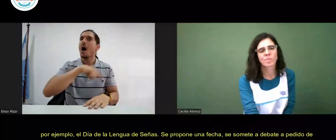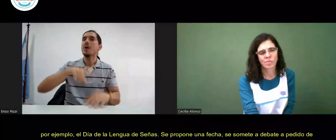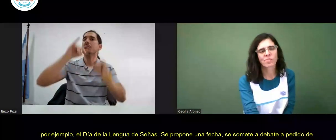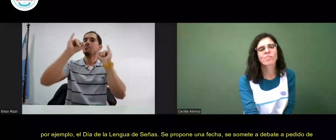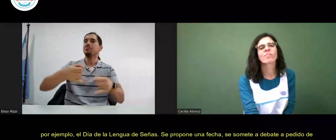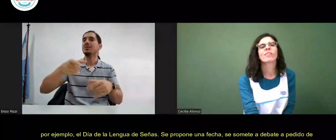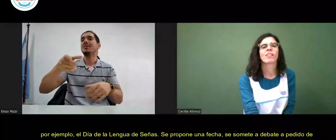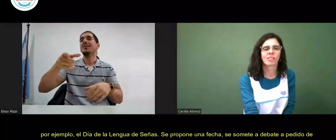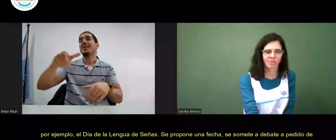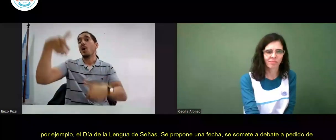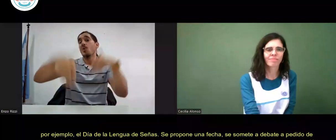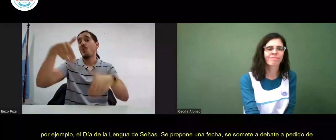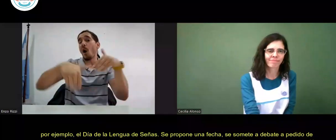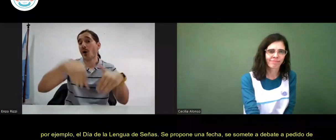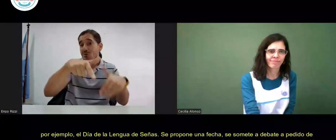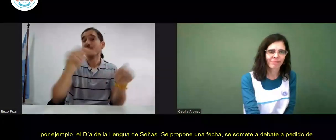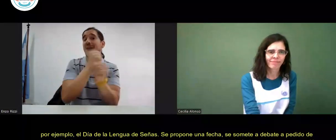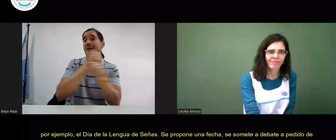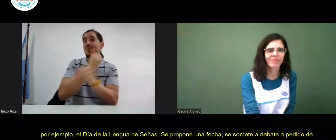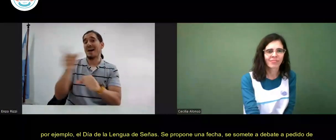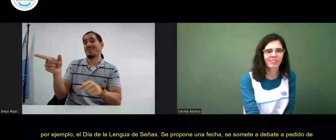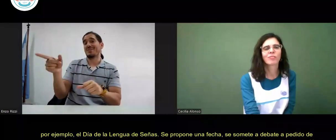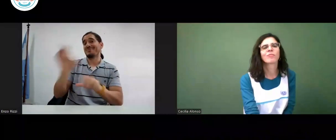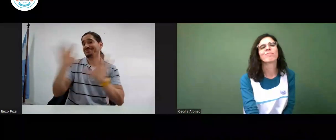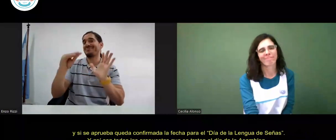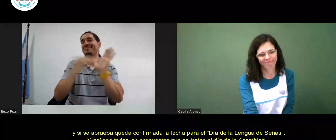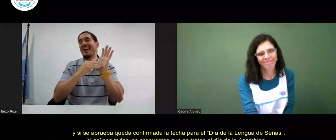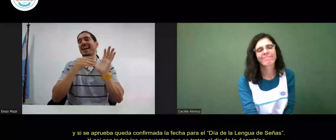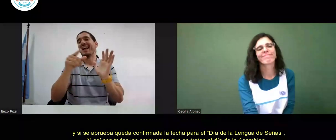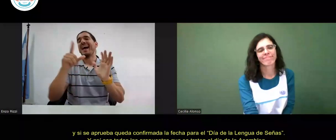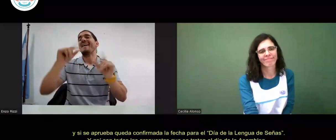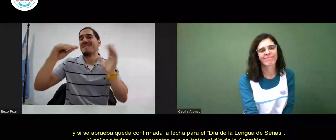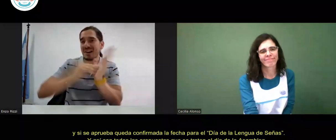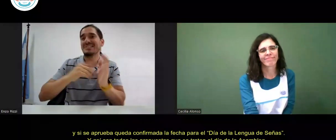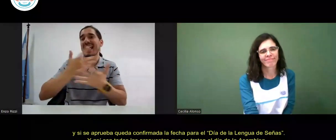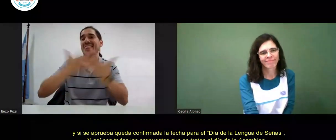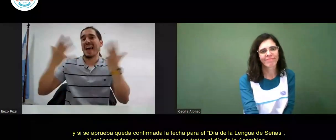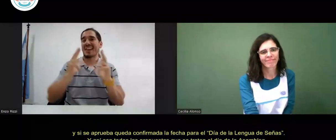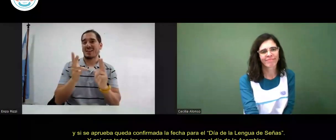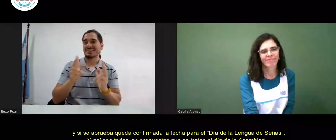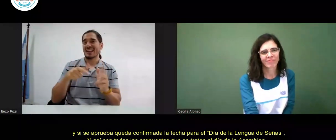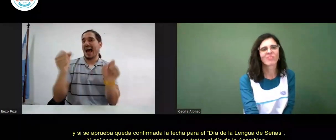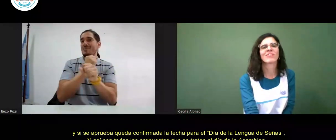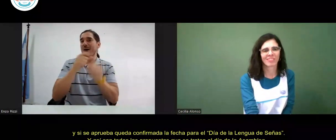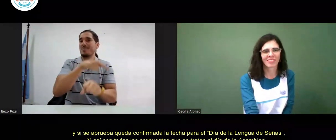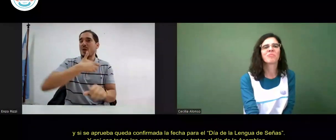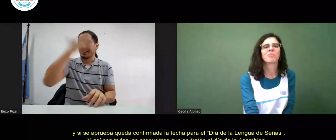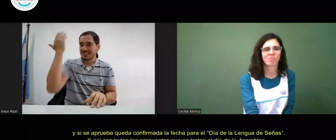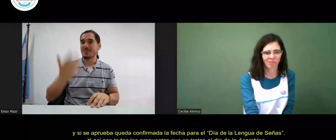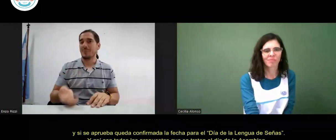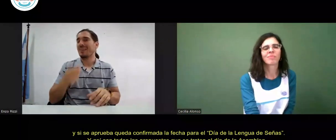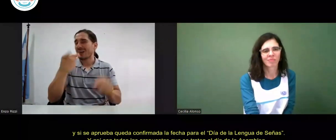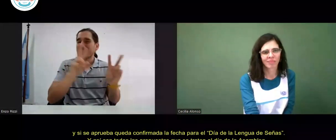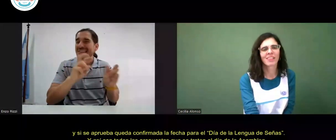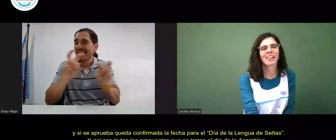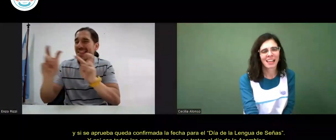se somete a votación y si se aprueba queda confirmada la fecha para el día de la lengua de señas y